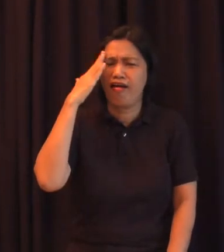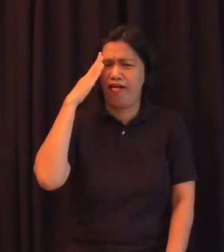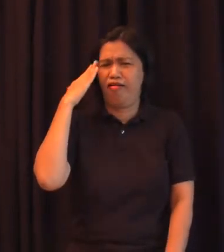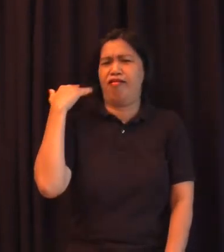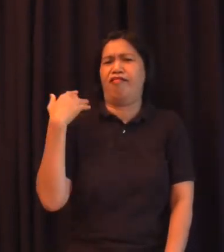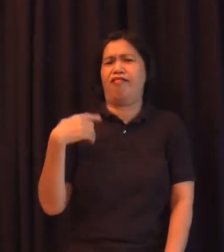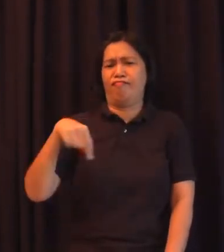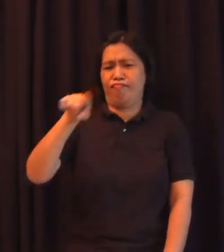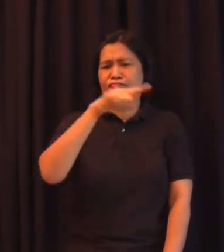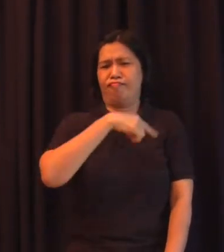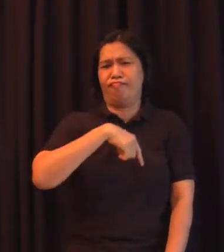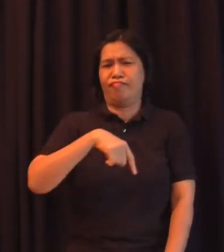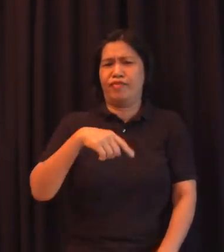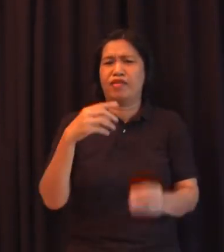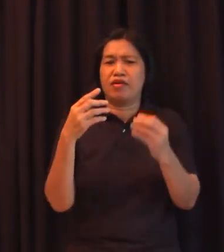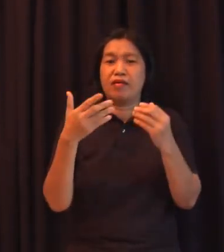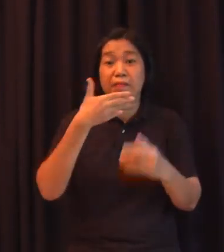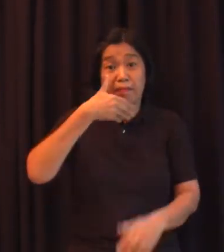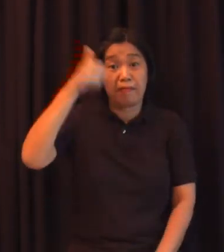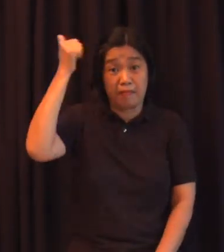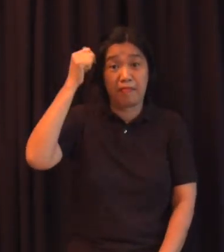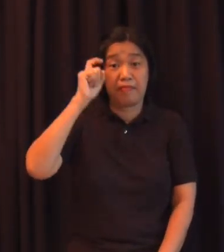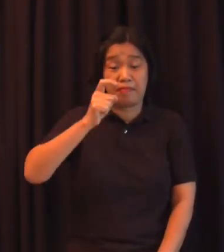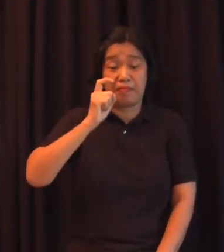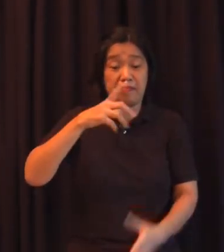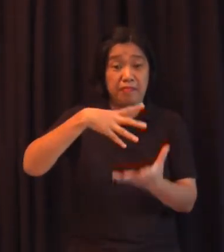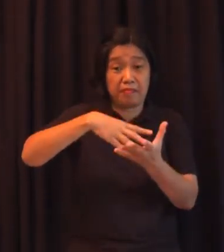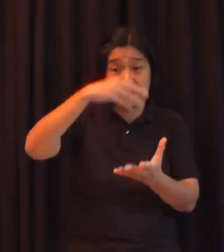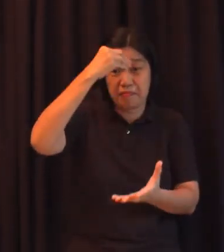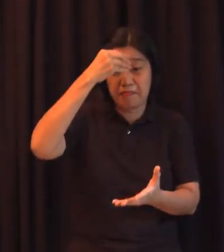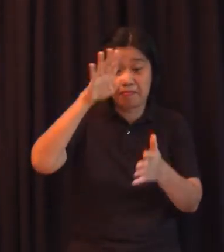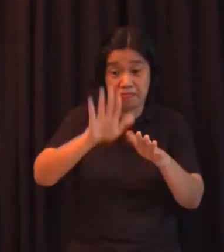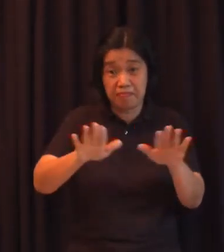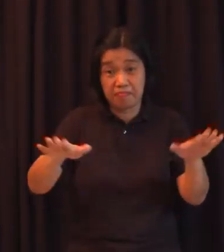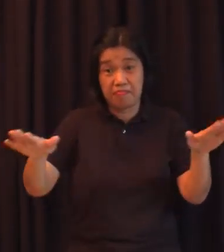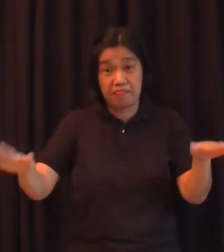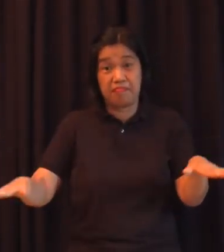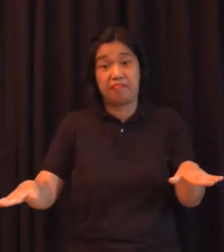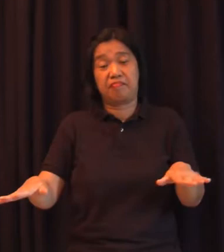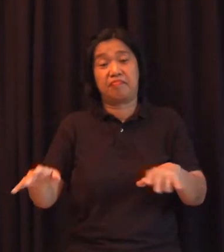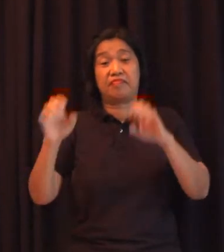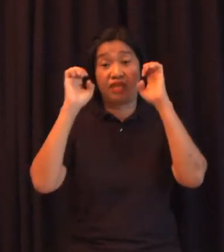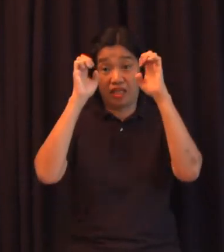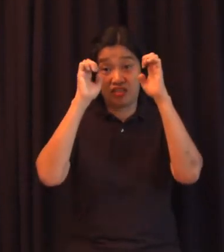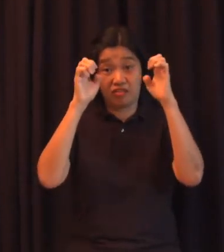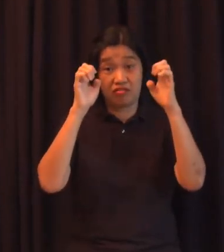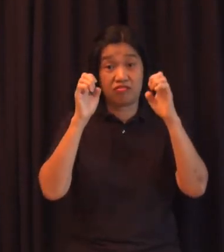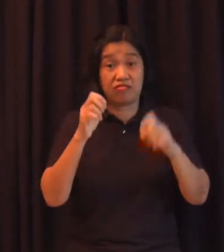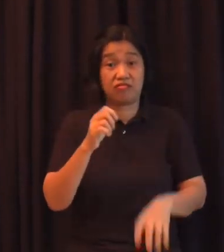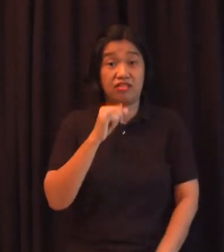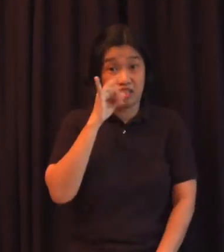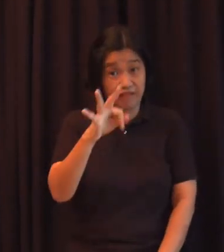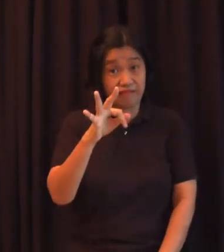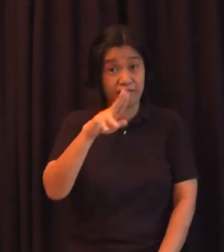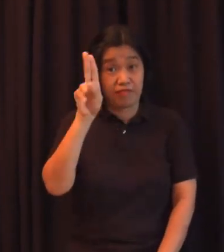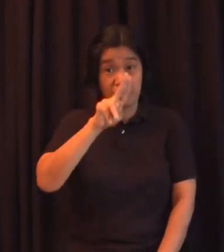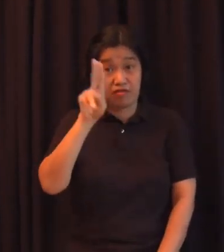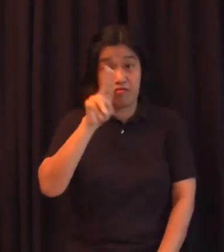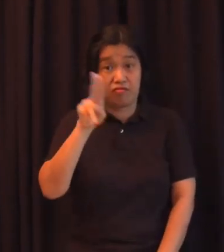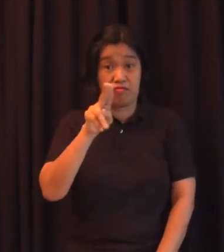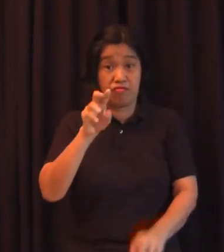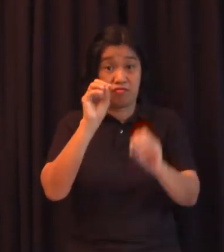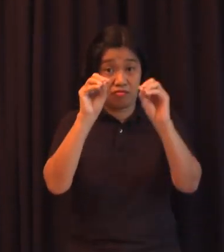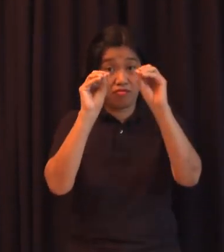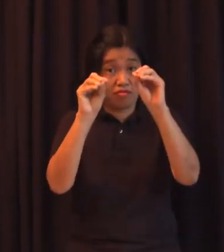matututo ang isang bata lalo sa batayang edukasyon. Kung yung ginagamit ng wikang pang-turo ay yung